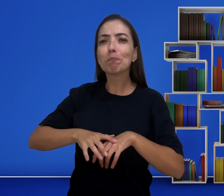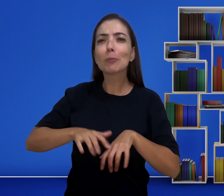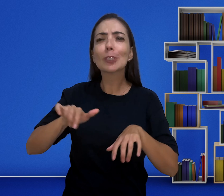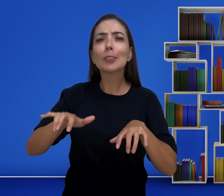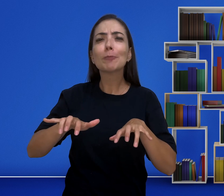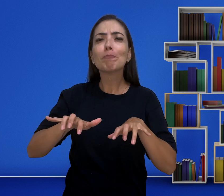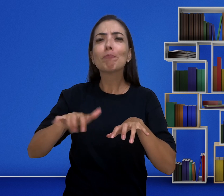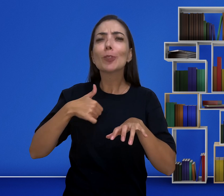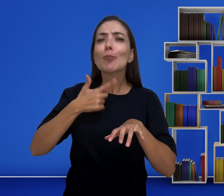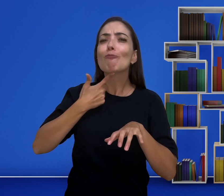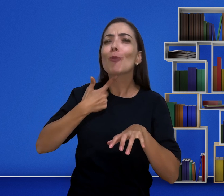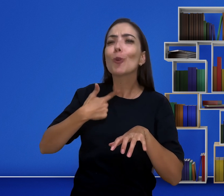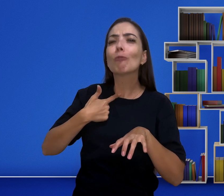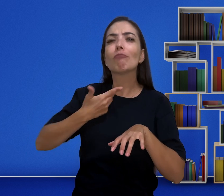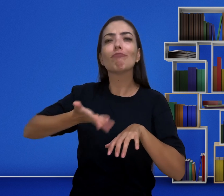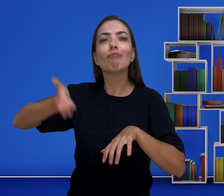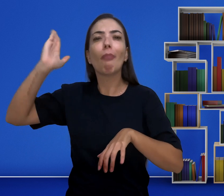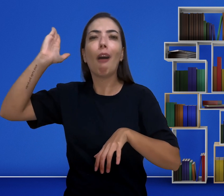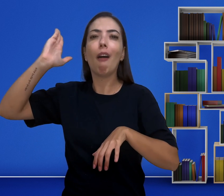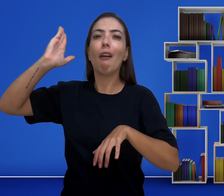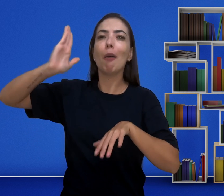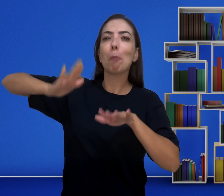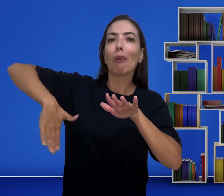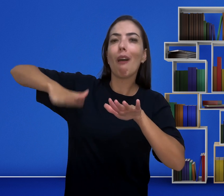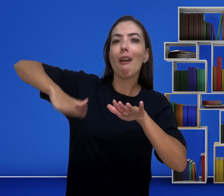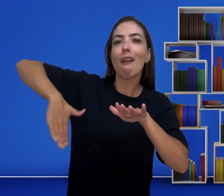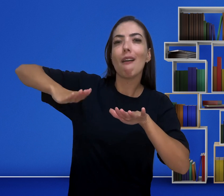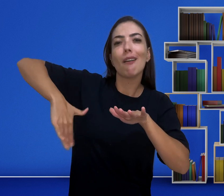ouvindo a sua própria voz, já que está com vontade de ir para a praia.